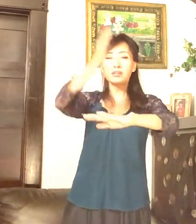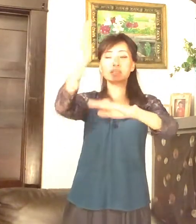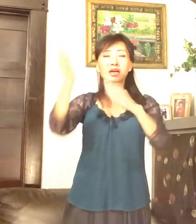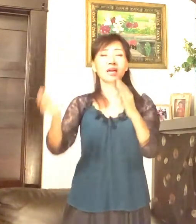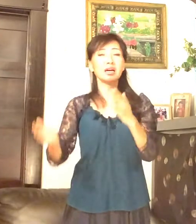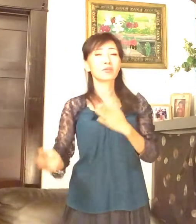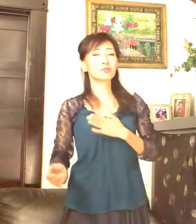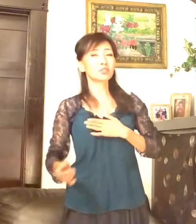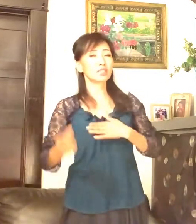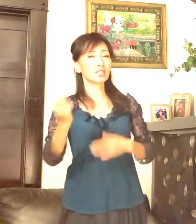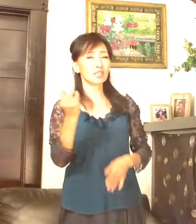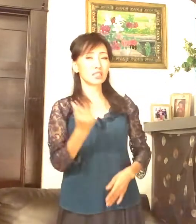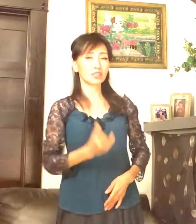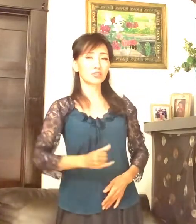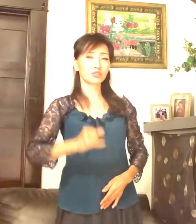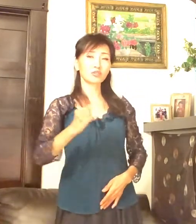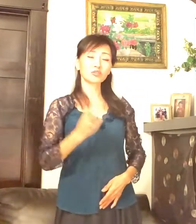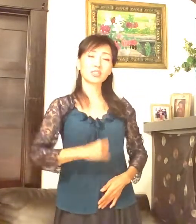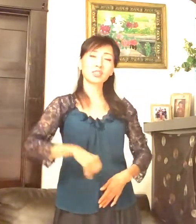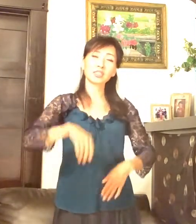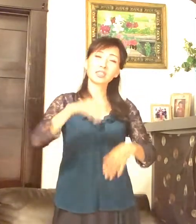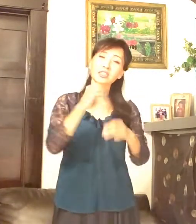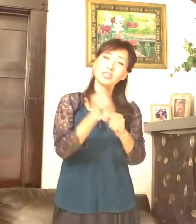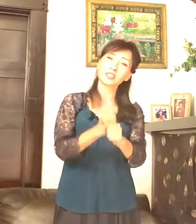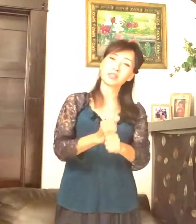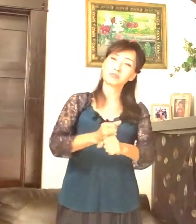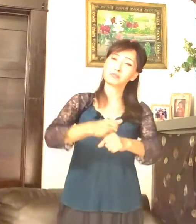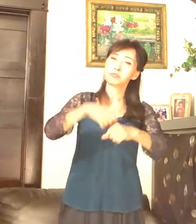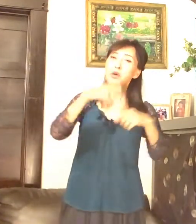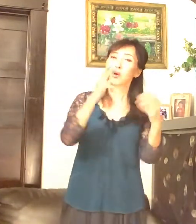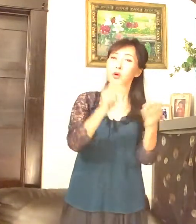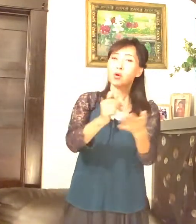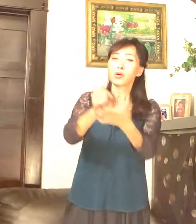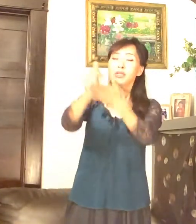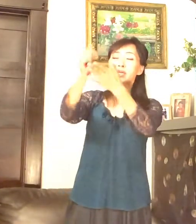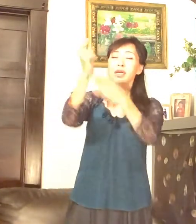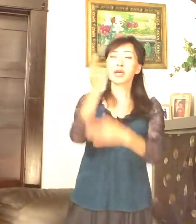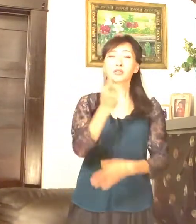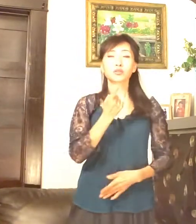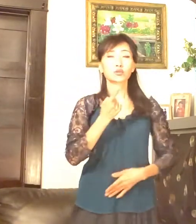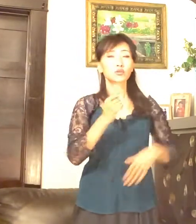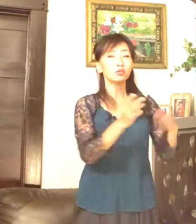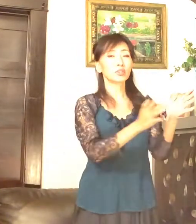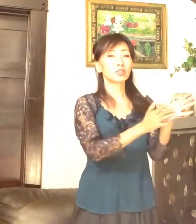삼으신 주님 오 예수님